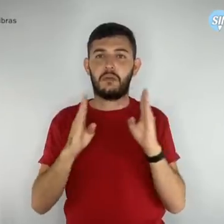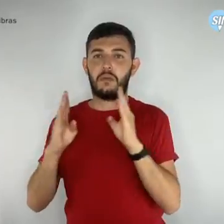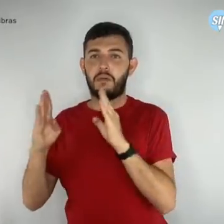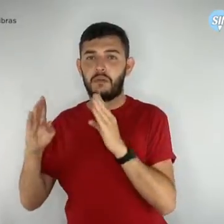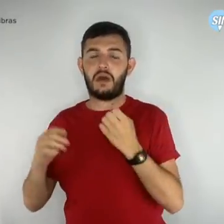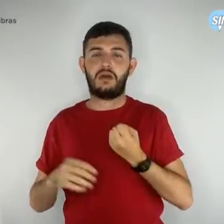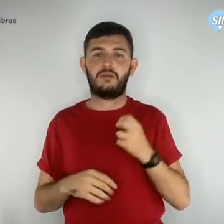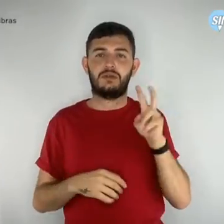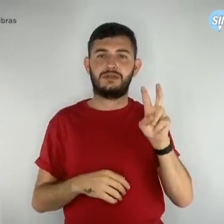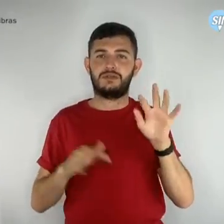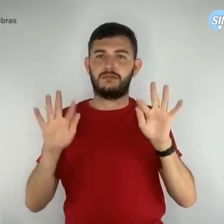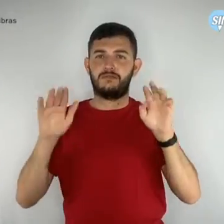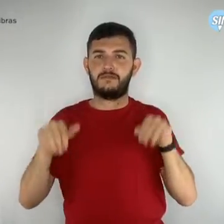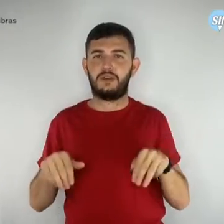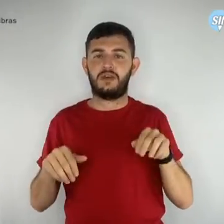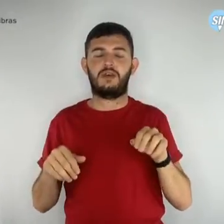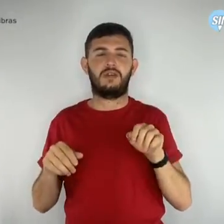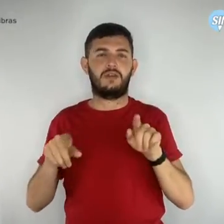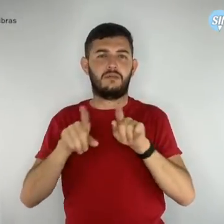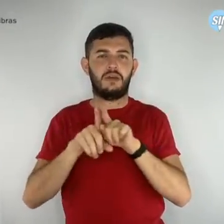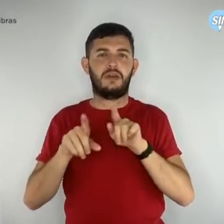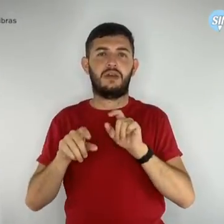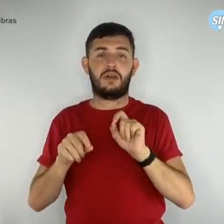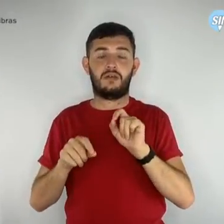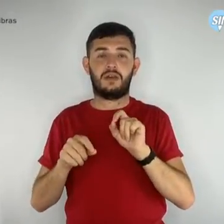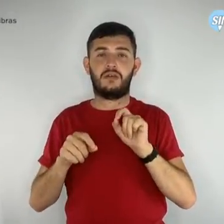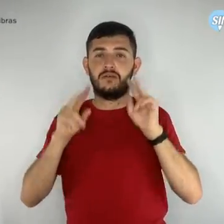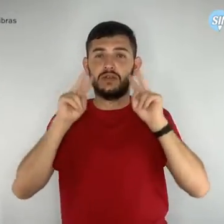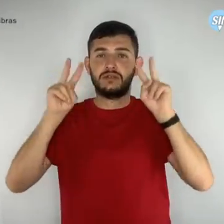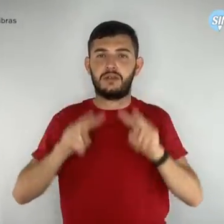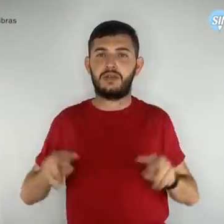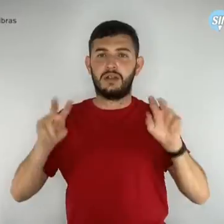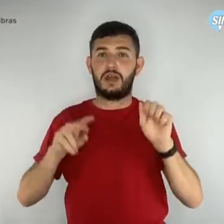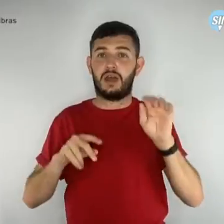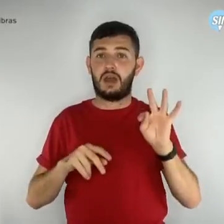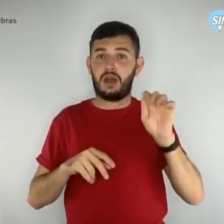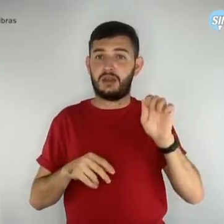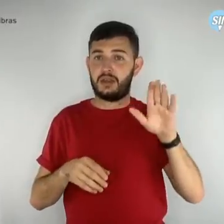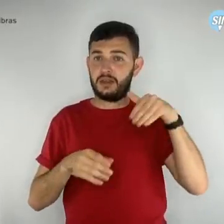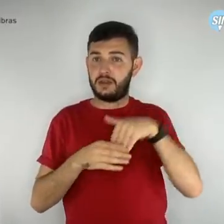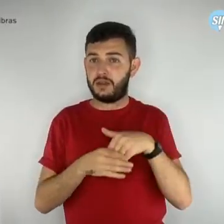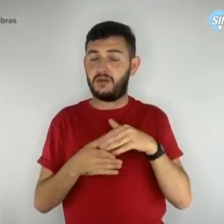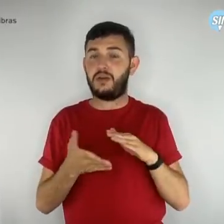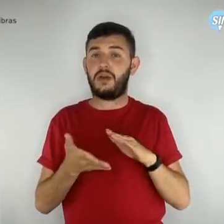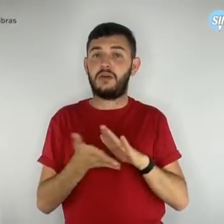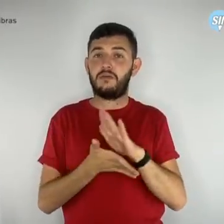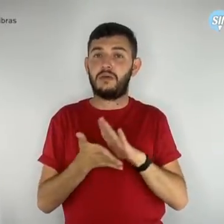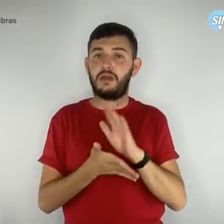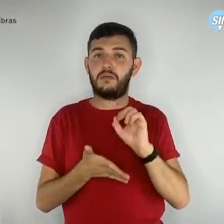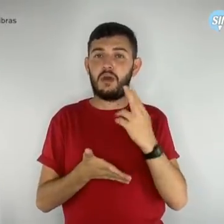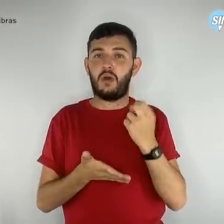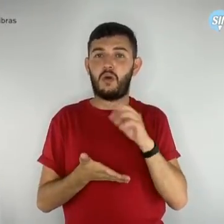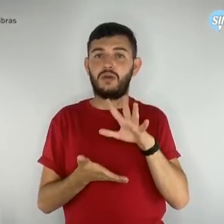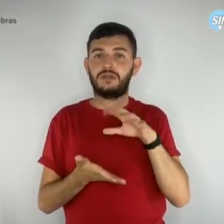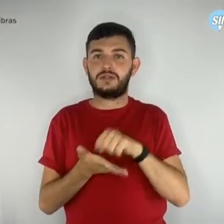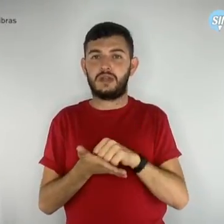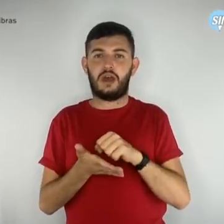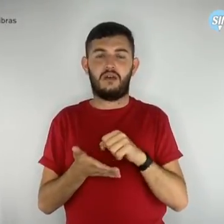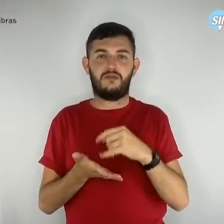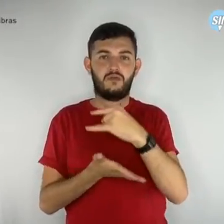visualizar a ata de eleição. Imprima ou salve o documento para você. Caso o candidato queira